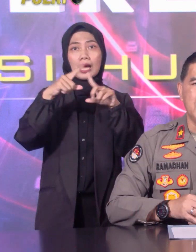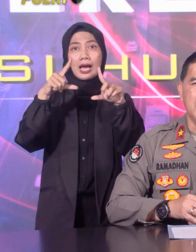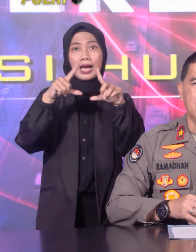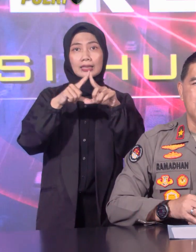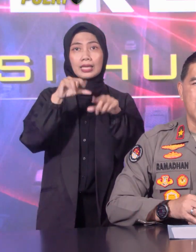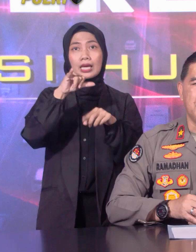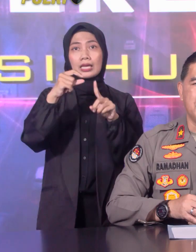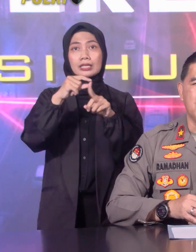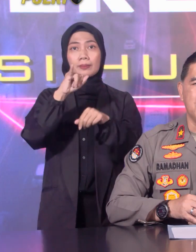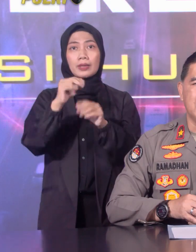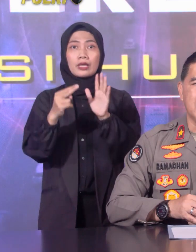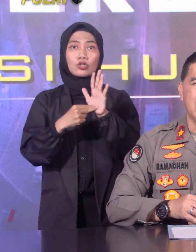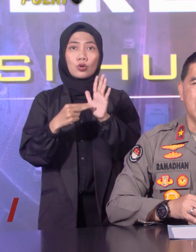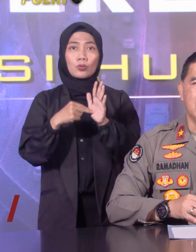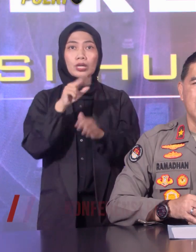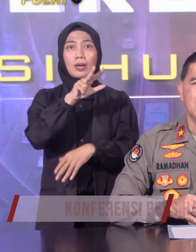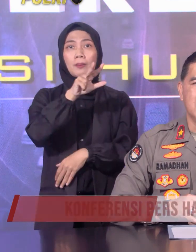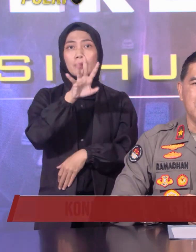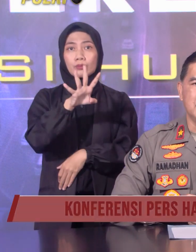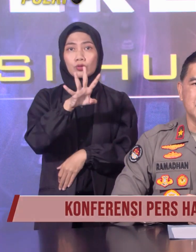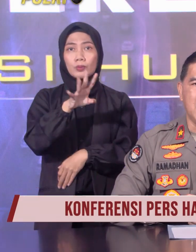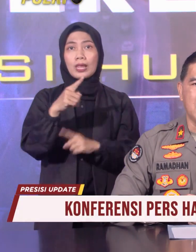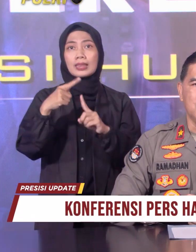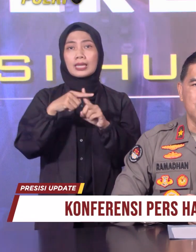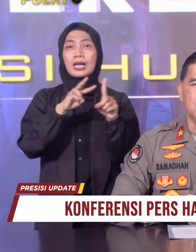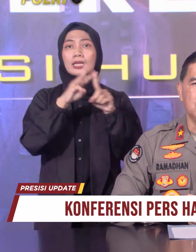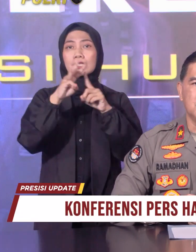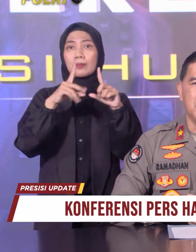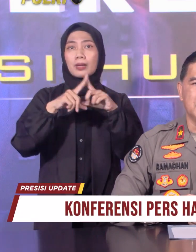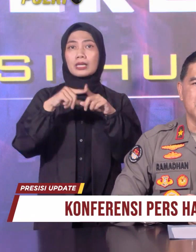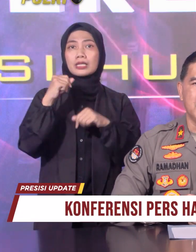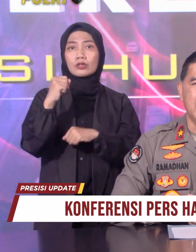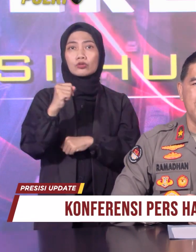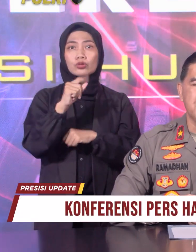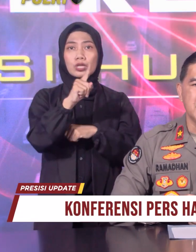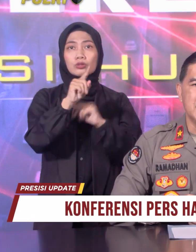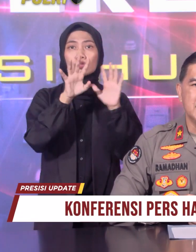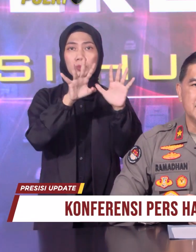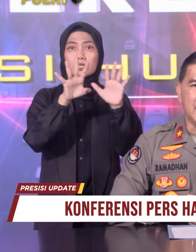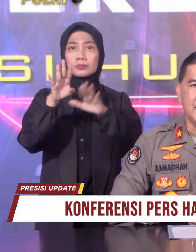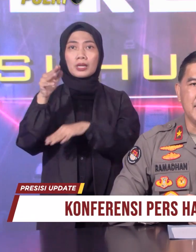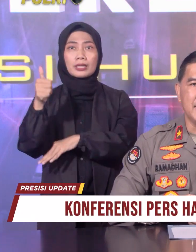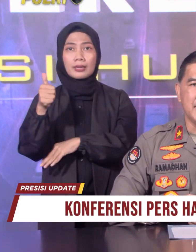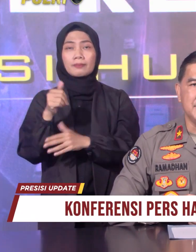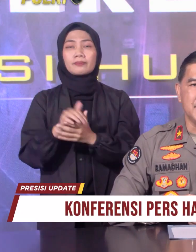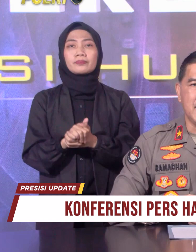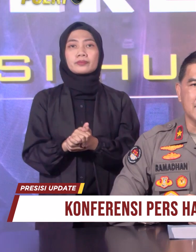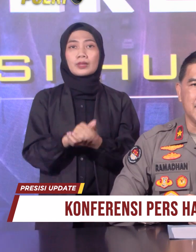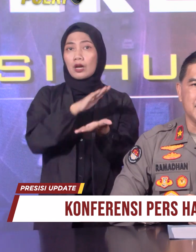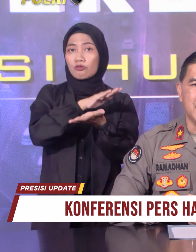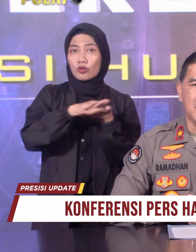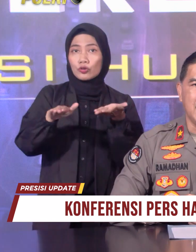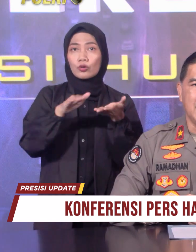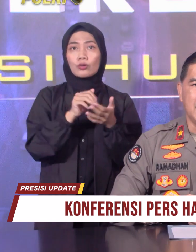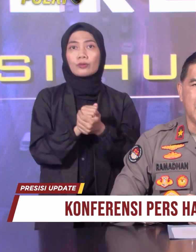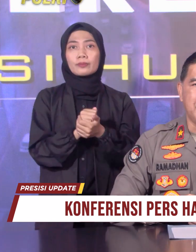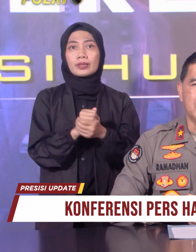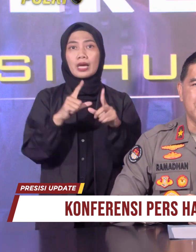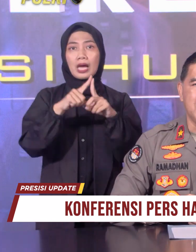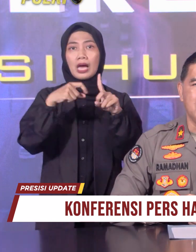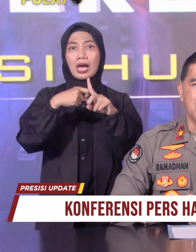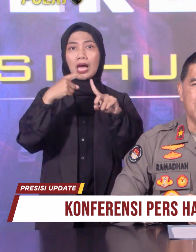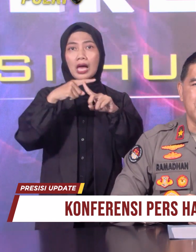YPI nomor 84, tanggal 13 Agustus 1996. Salinan legalisir akta risalah